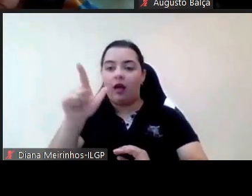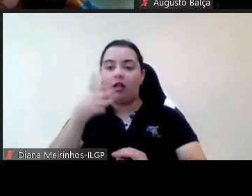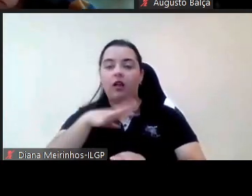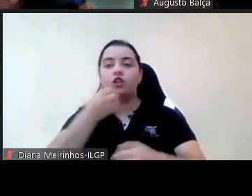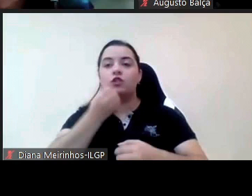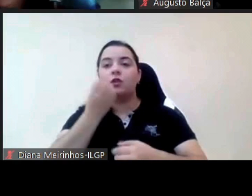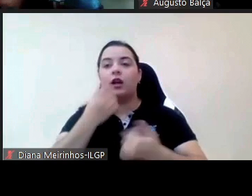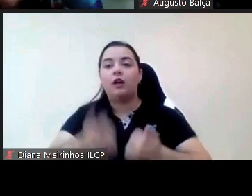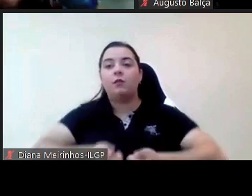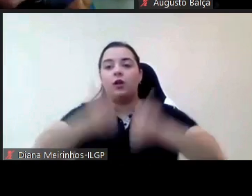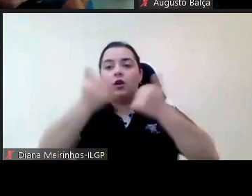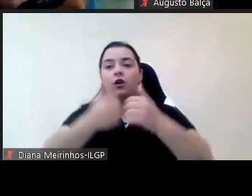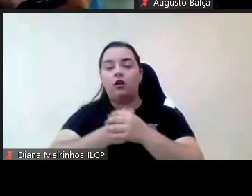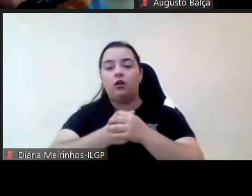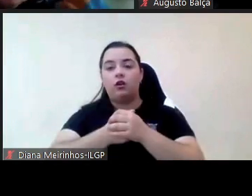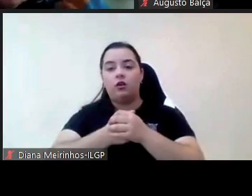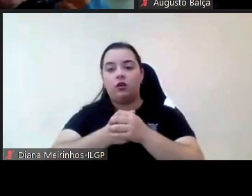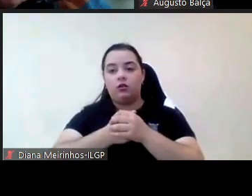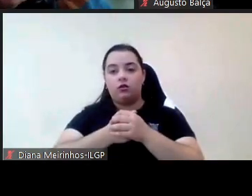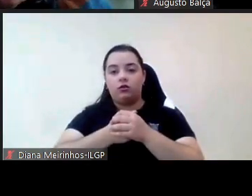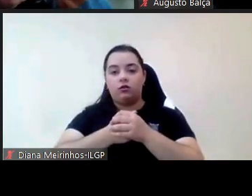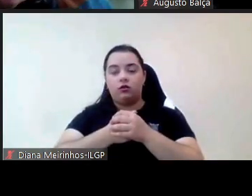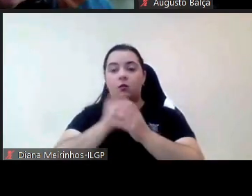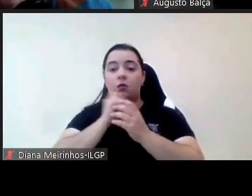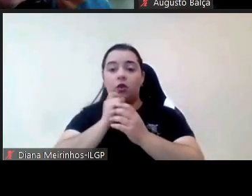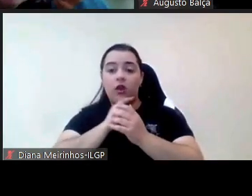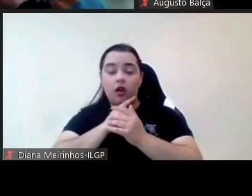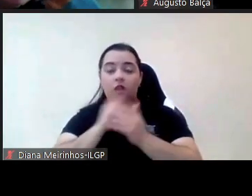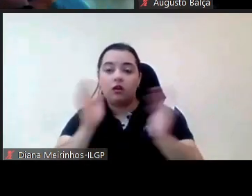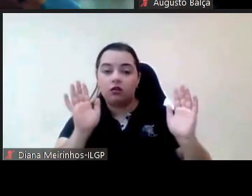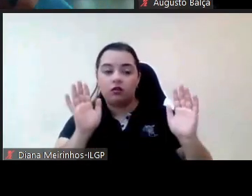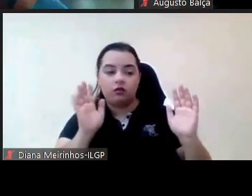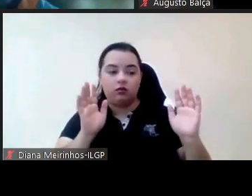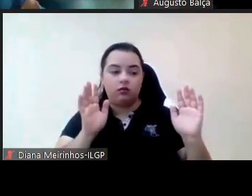microfone mas eu acho que podemos pois podia quer dizer será